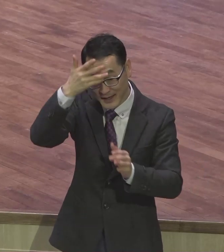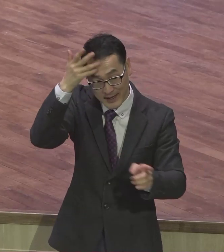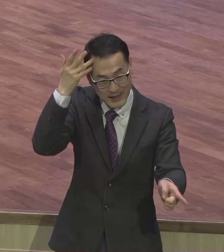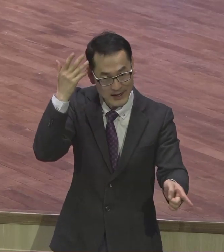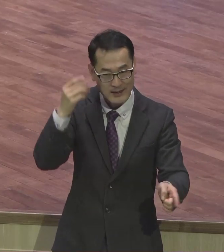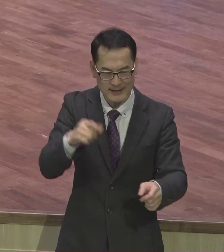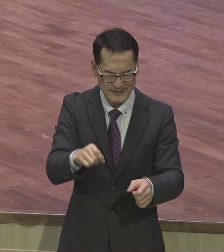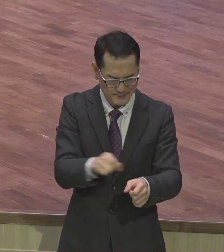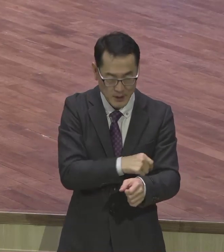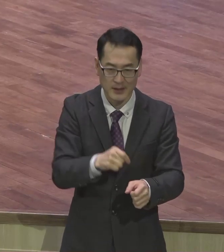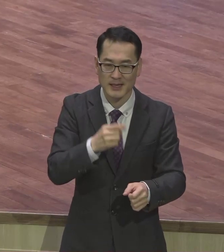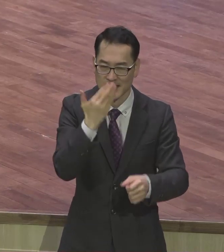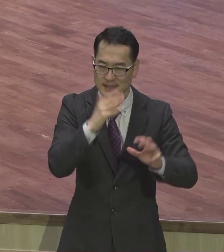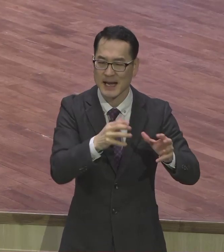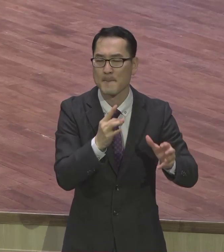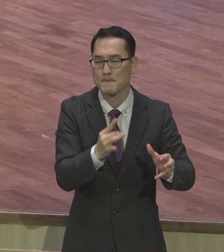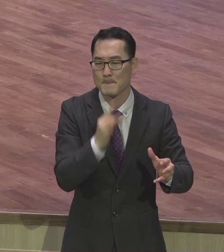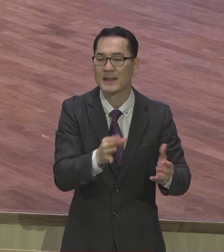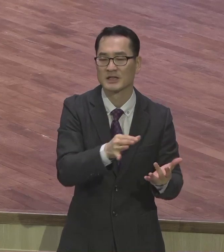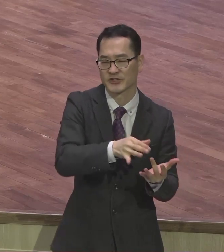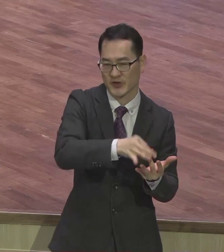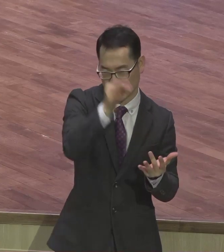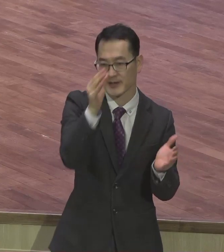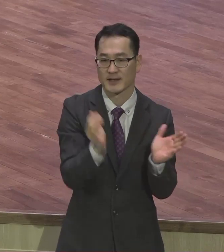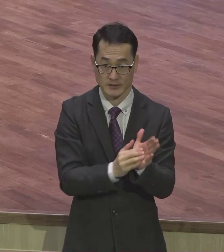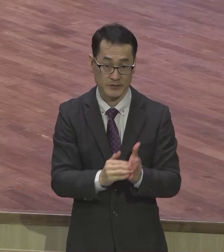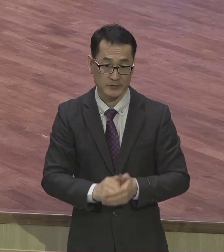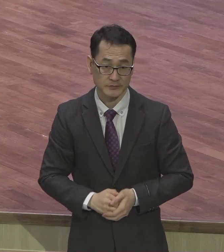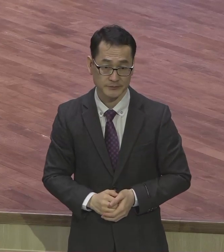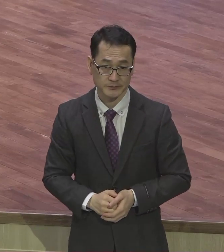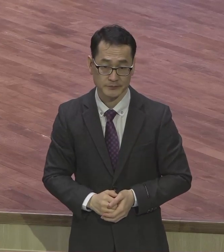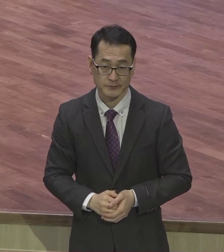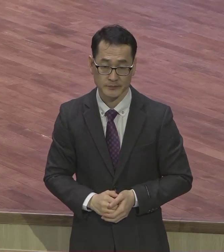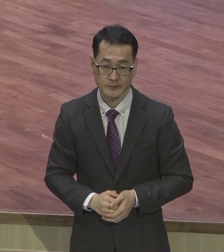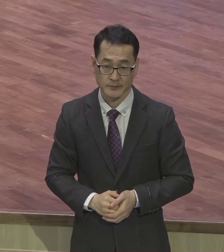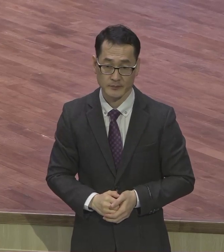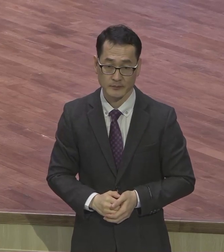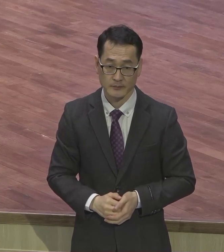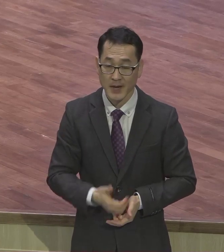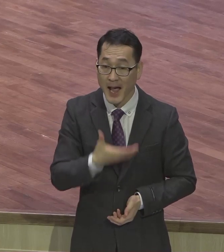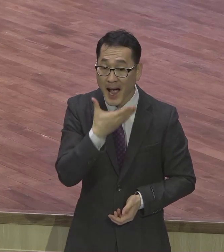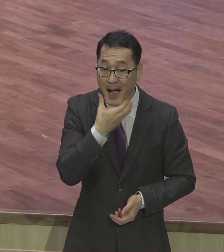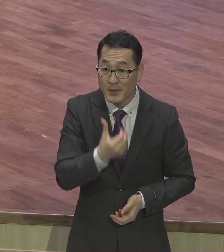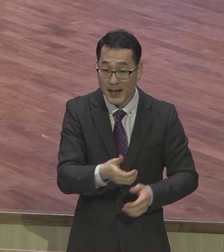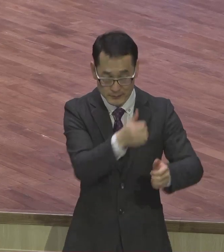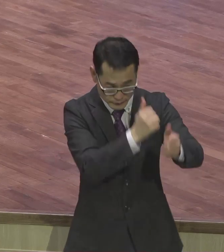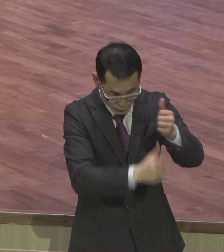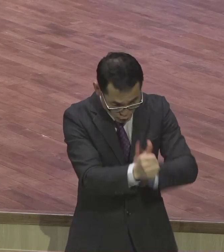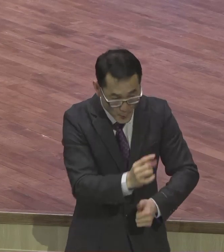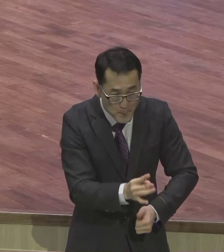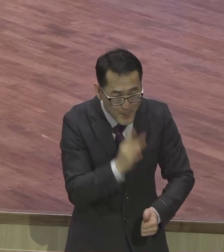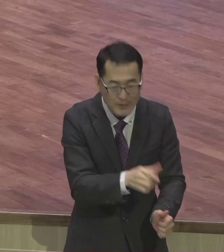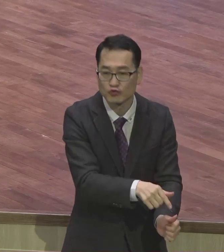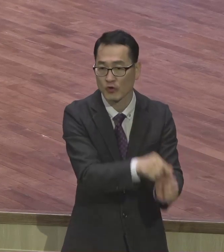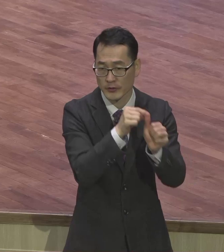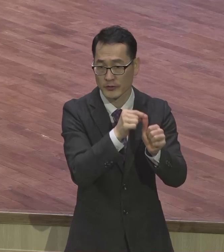구약시대 때는요 이스라엘만 구원받아요. 이 아브라함 우손만 구원받아요. 나머지는 다 구원 없어요.